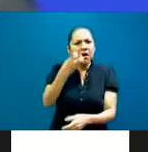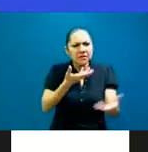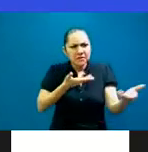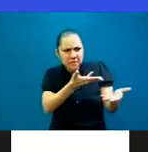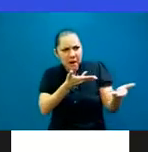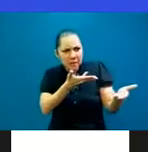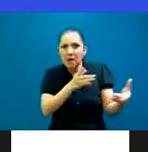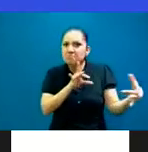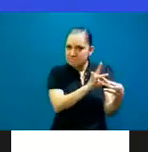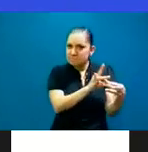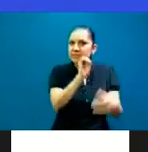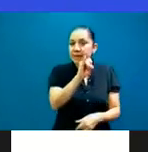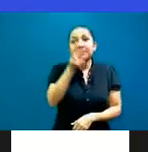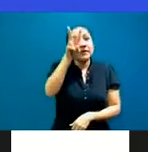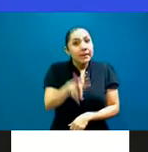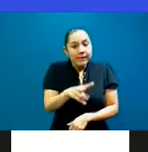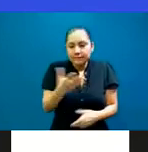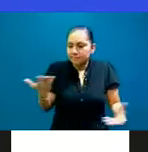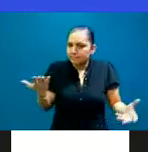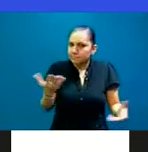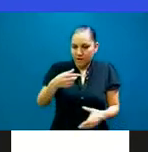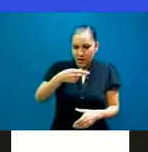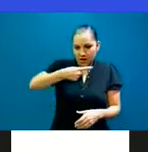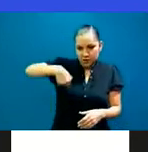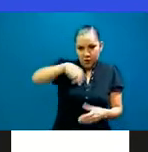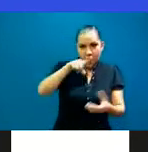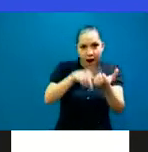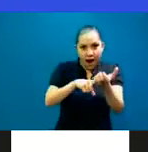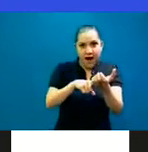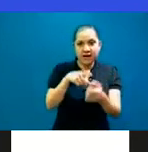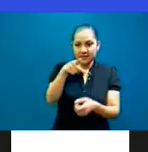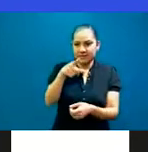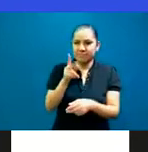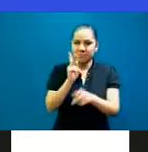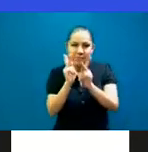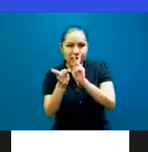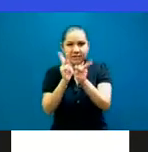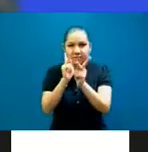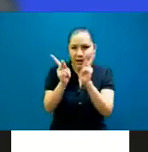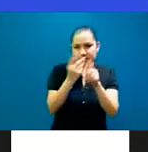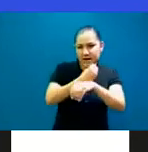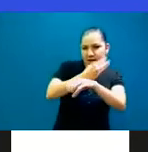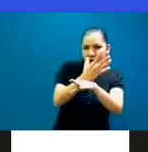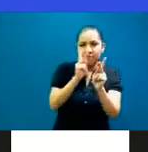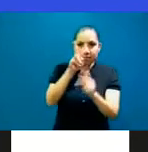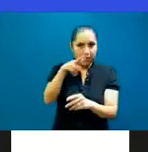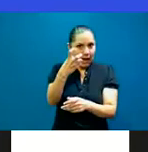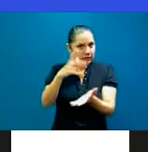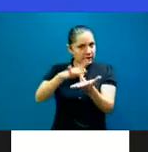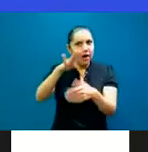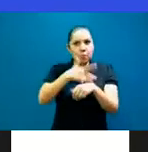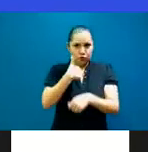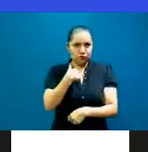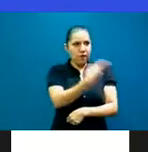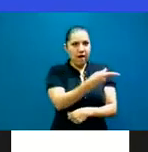acercamiento con Irma si no hubiera sido por estos cafés. Aquí ella y yo estuvimos chateando. Sí, de verdad, un gran aplauso a este